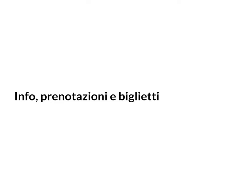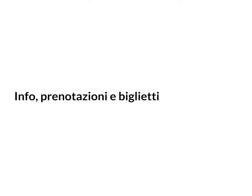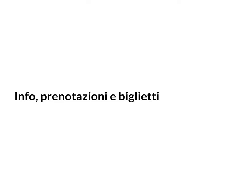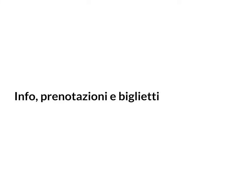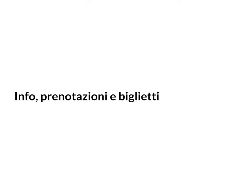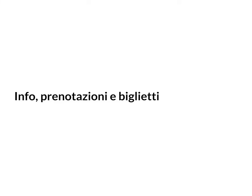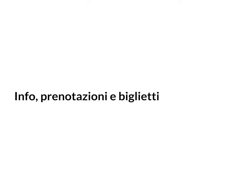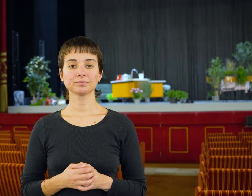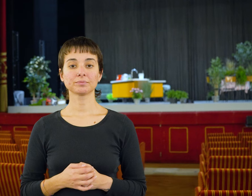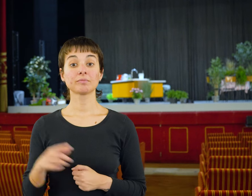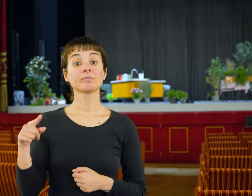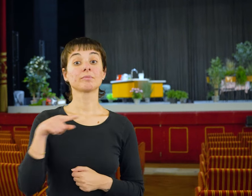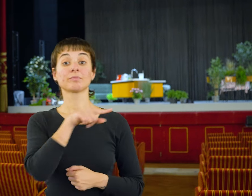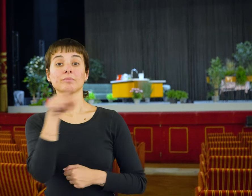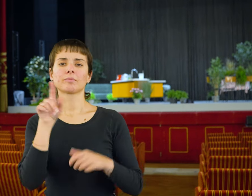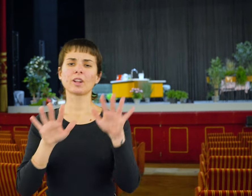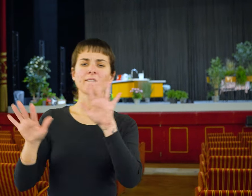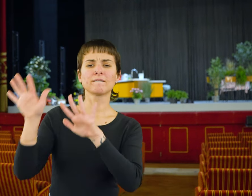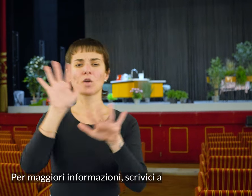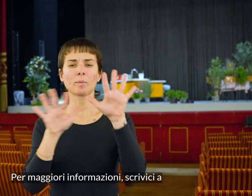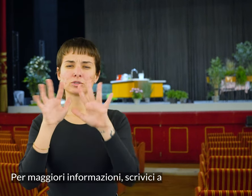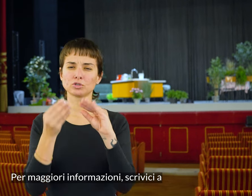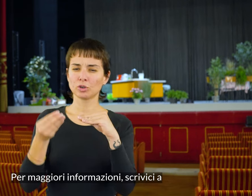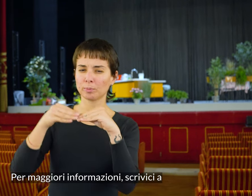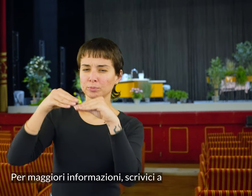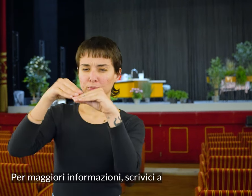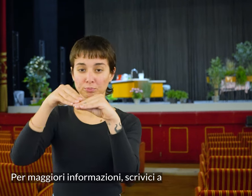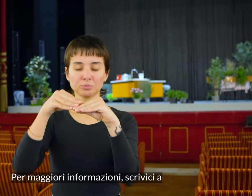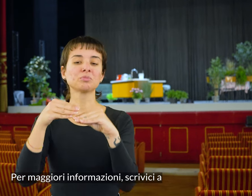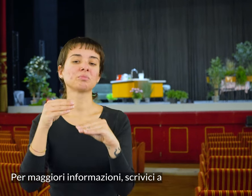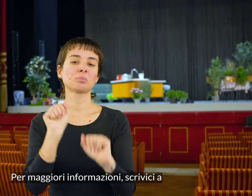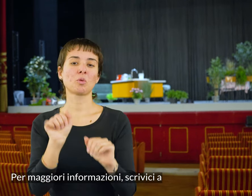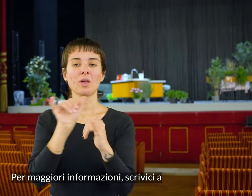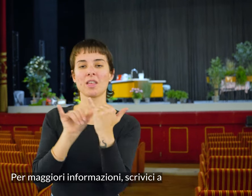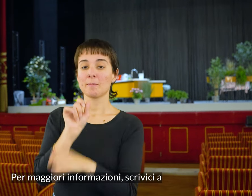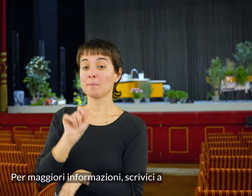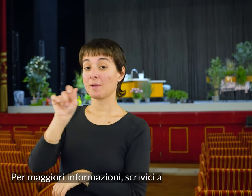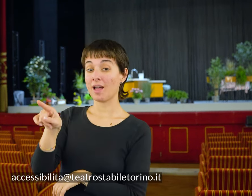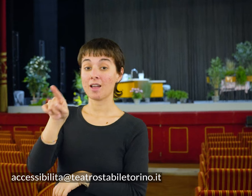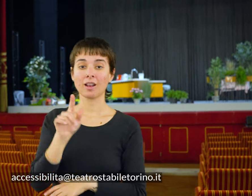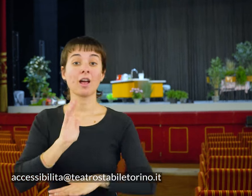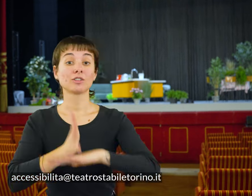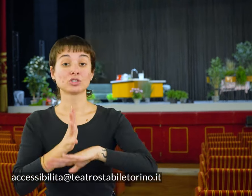biglietti. Per maggiori informazioni scrivici a accessibilità